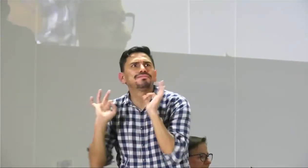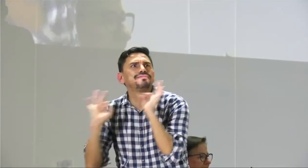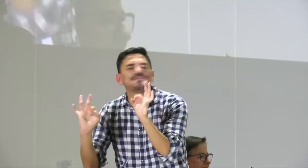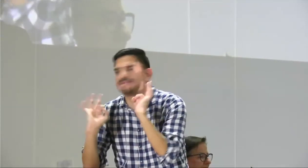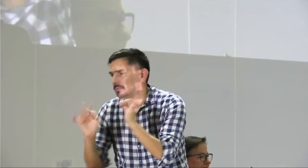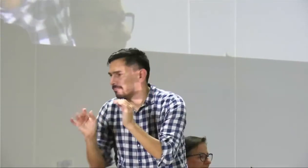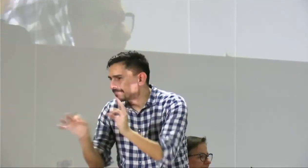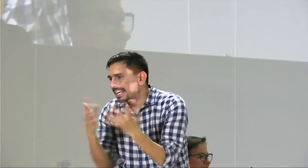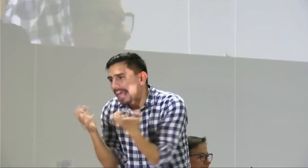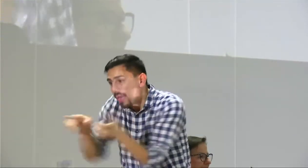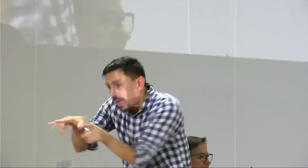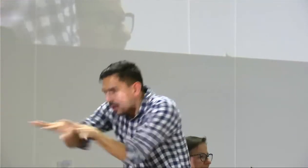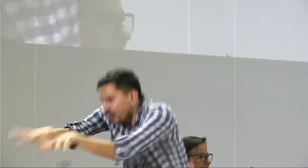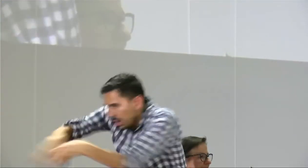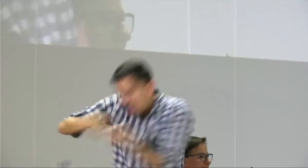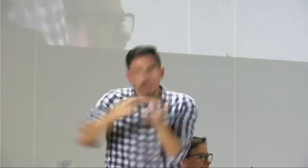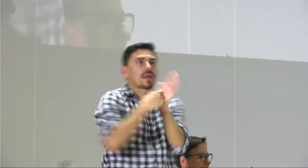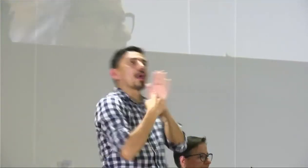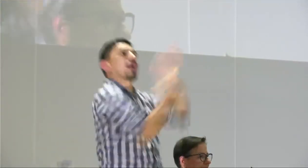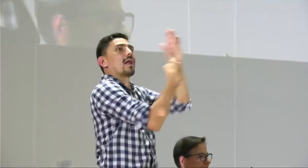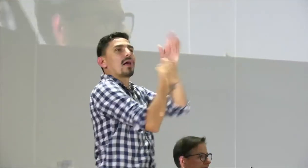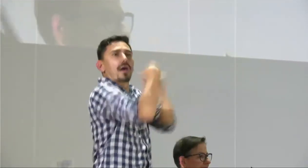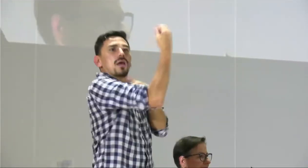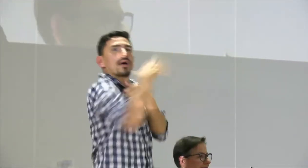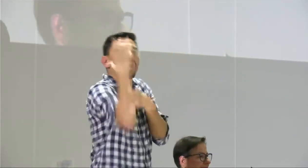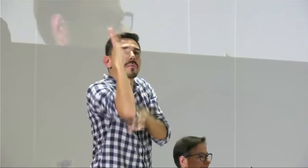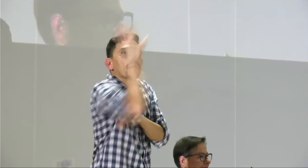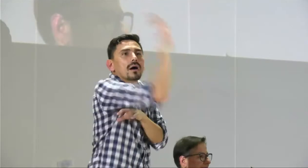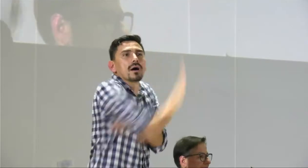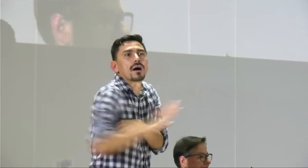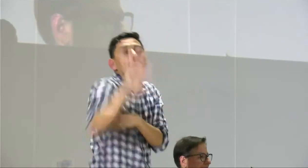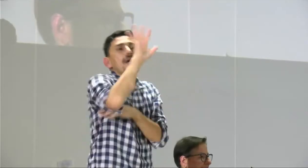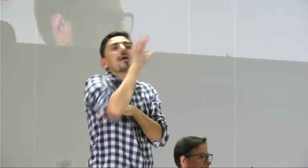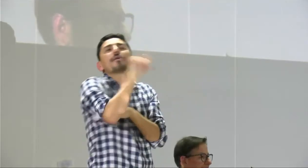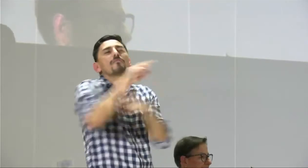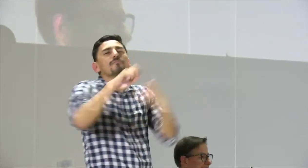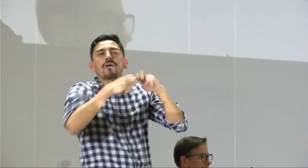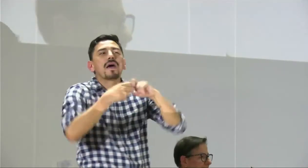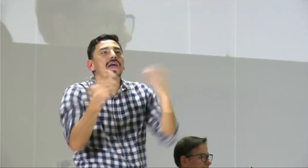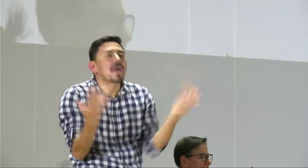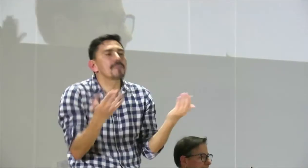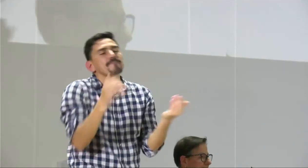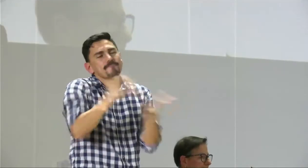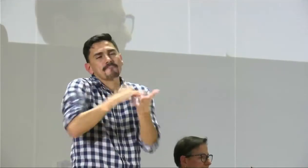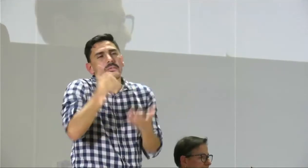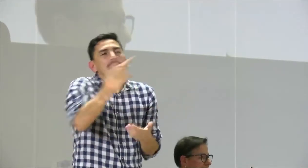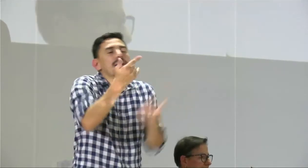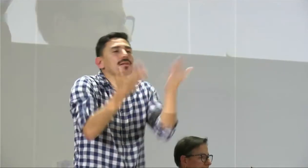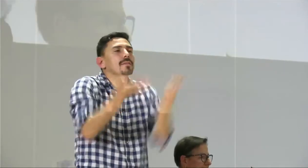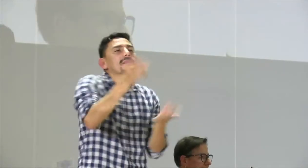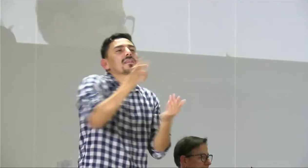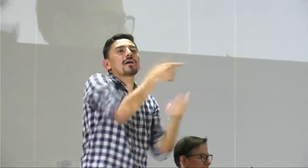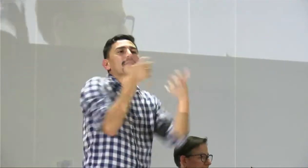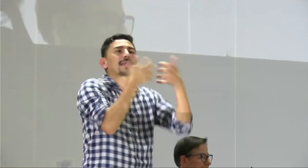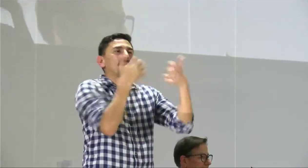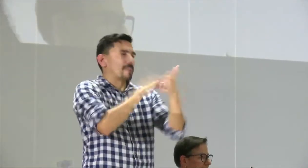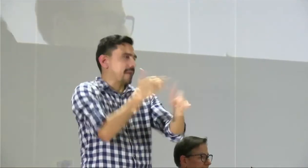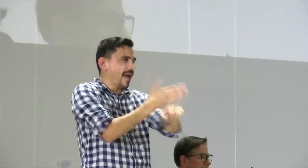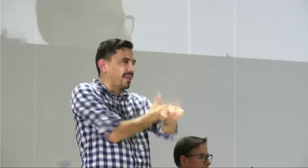bicultural y se está mostrando y es un ejemplo a nivel internacional entonces el sistema